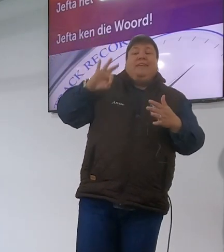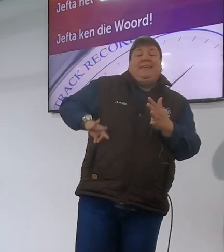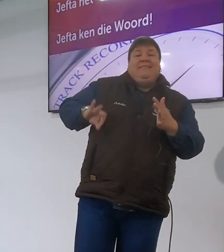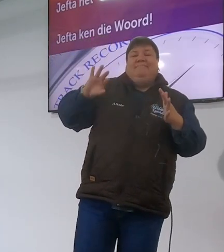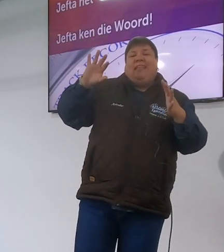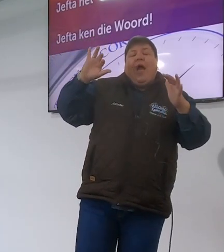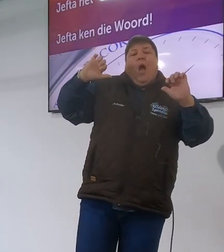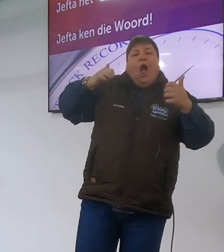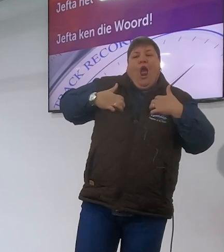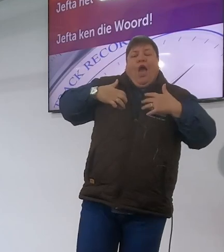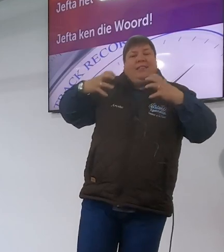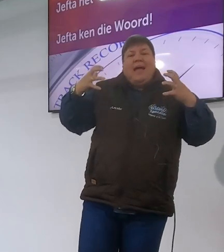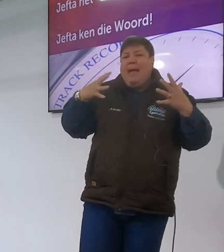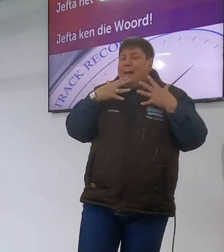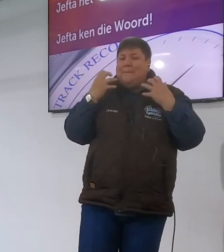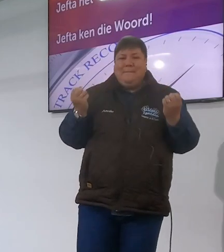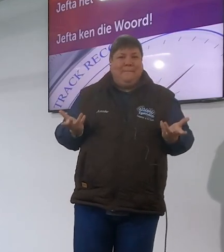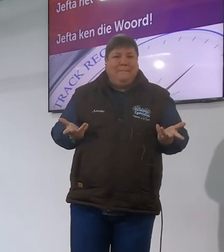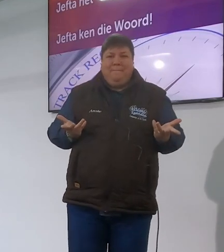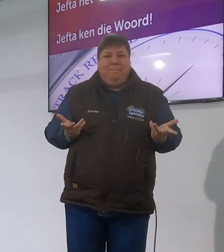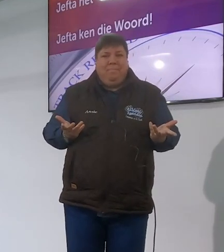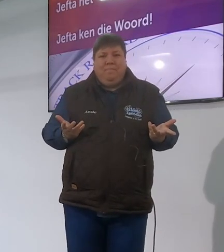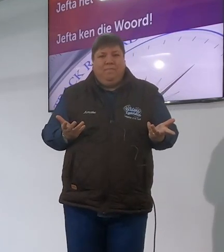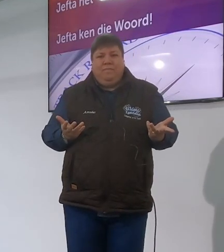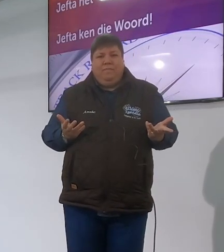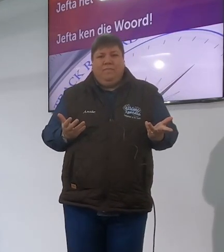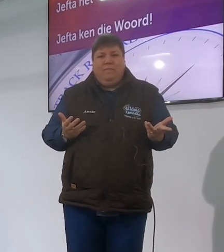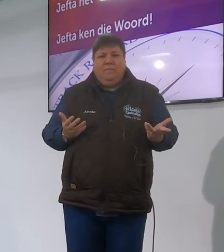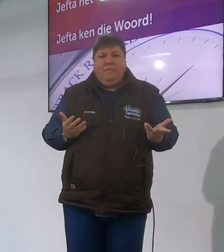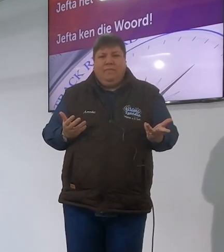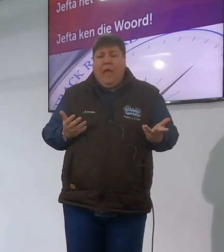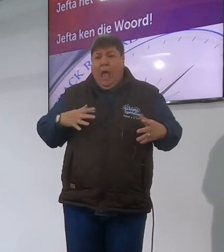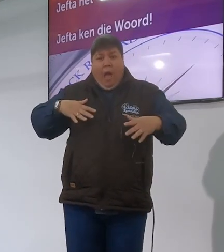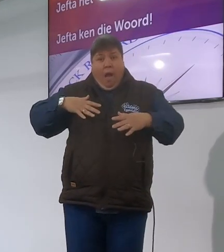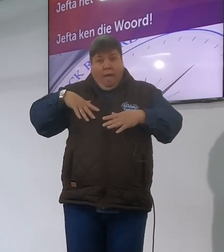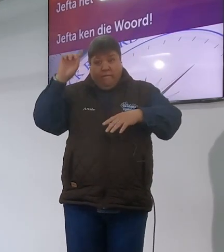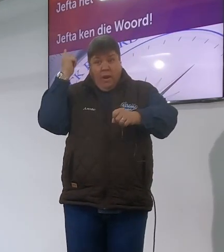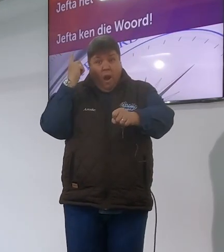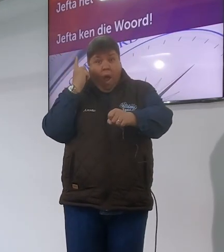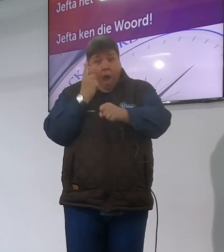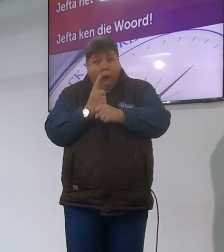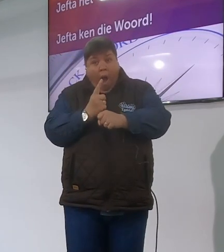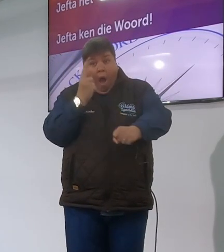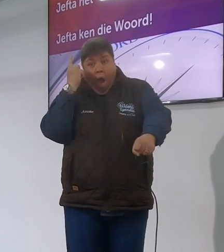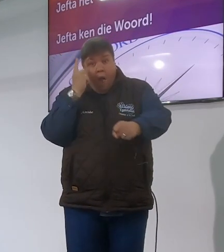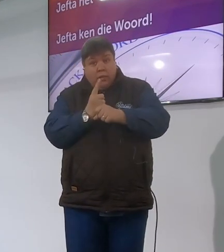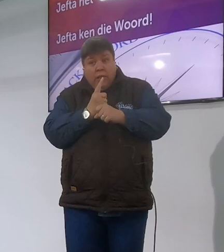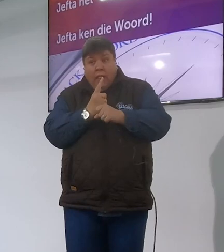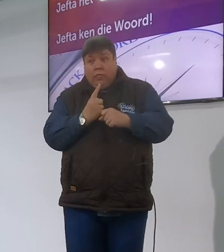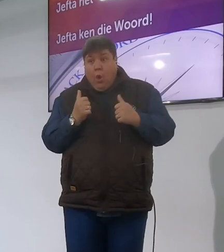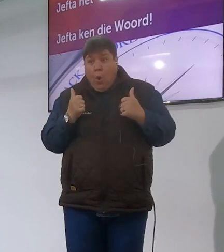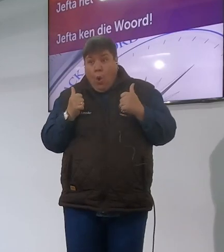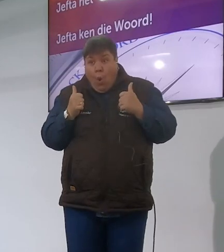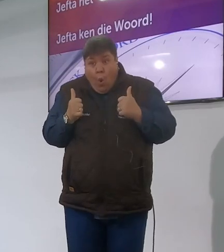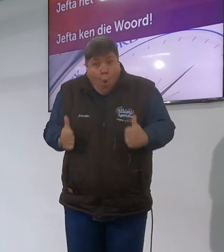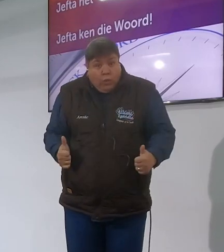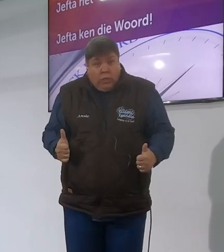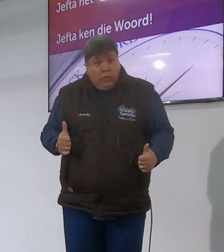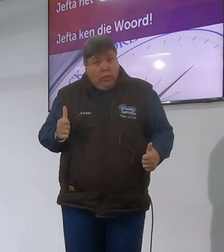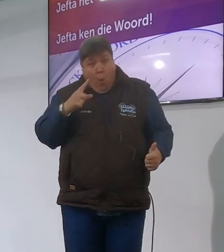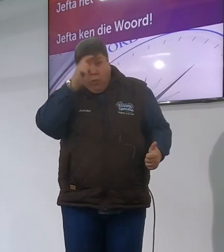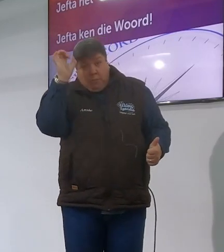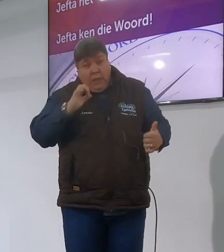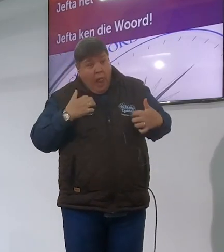weet jy die heren gaan vir my help maak jy sak wat nie nee dit is nie onvoorwaardelik nie die heren gaan vir jou help en jy kan om op my vertrouw maar jy en ek moet